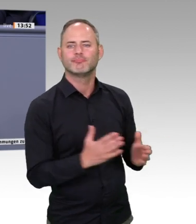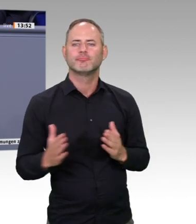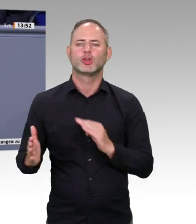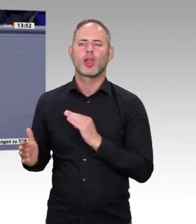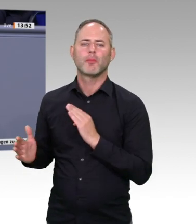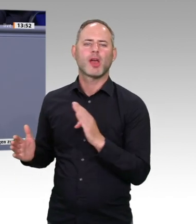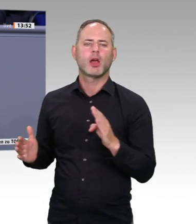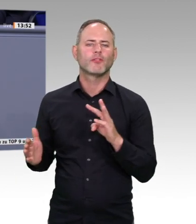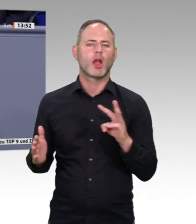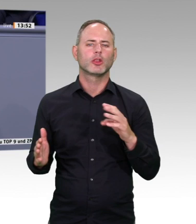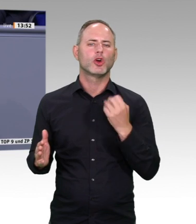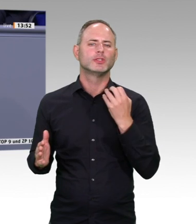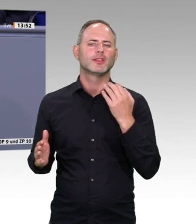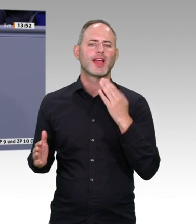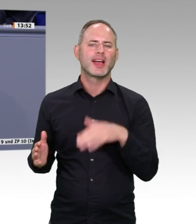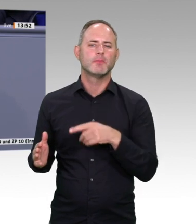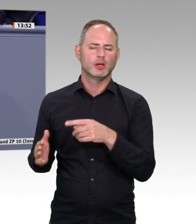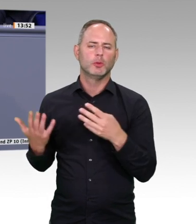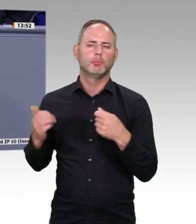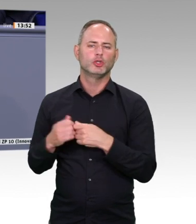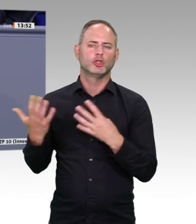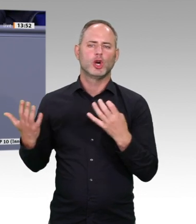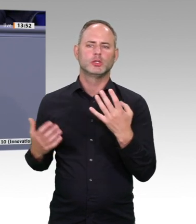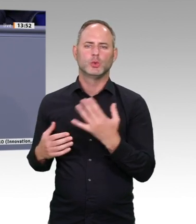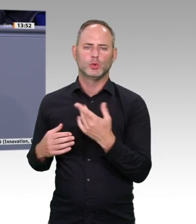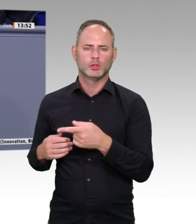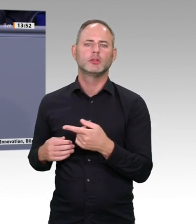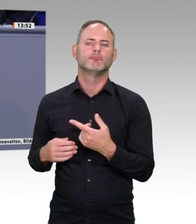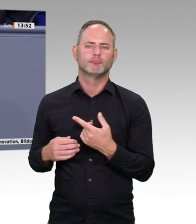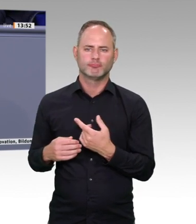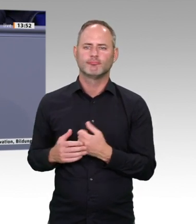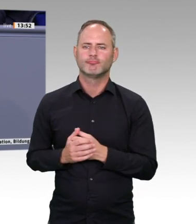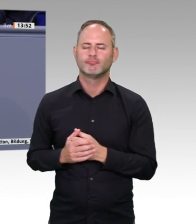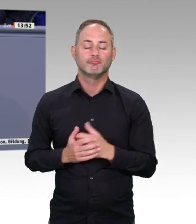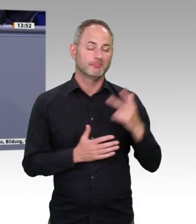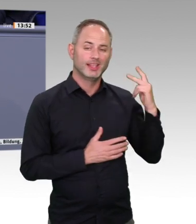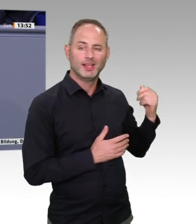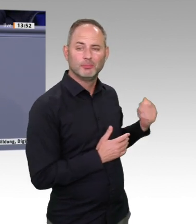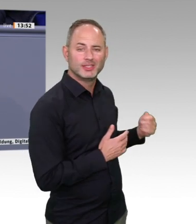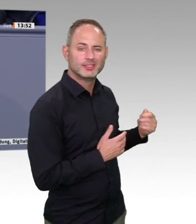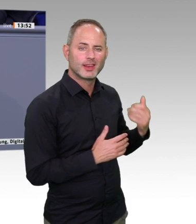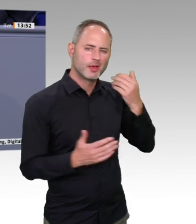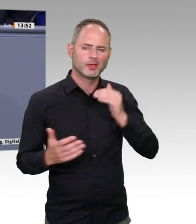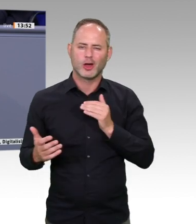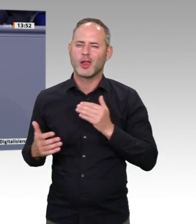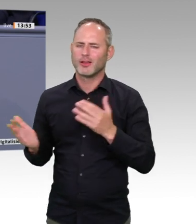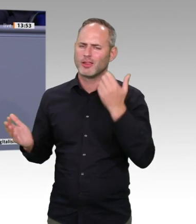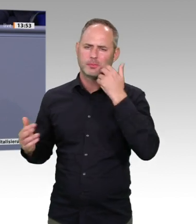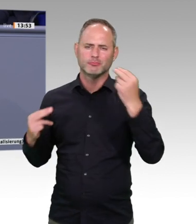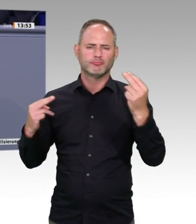in Nordrhein-Westfalen bei den Kommunalwahlen gesehen, wie viele junge Menschen sich beteiligen und wie wichtig ihnen die Unterstützung einer Partei ist,